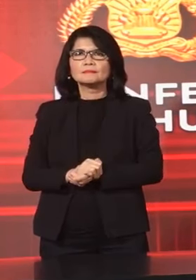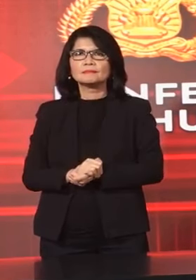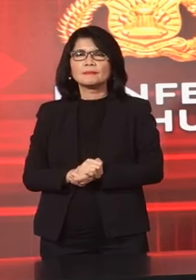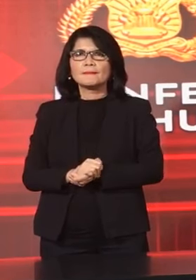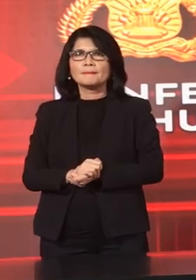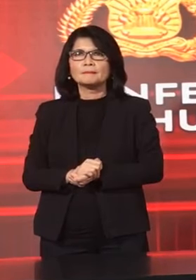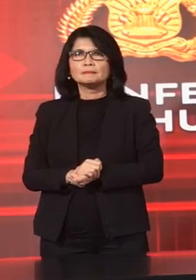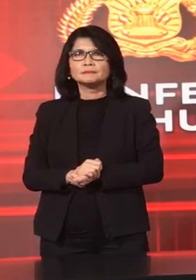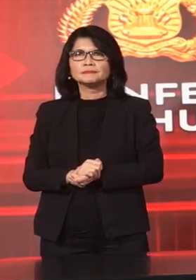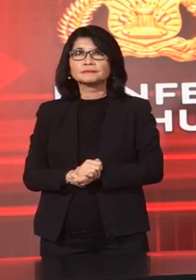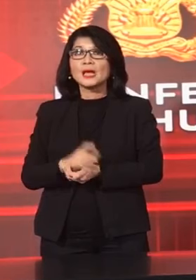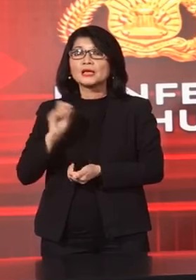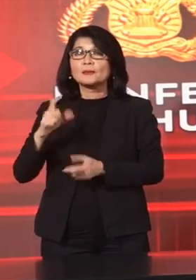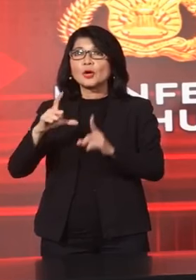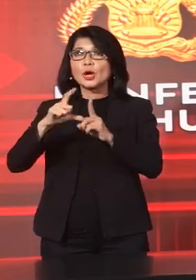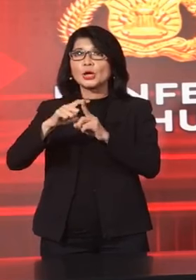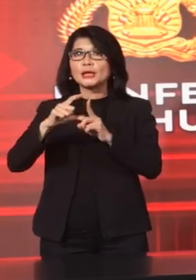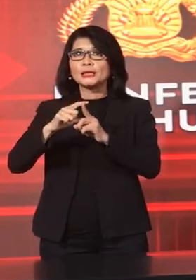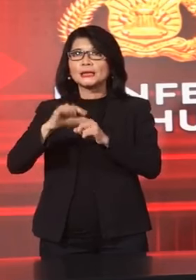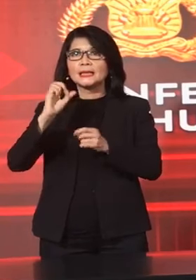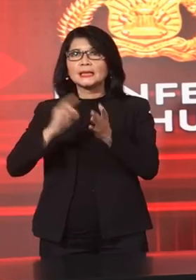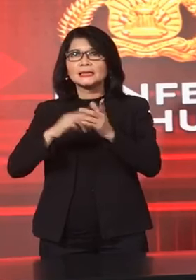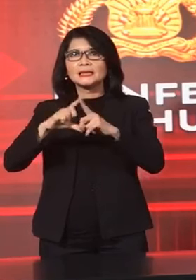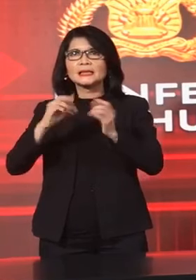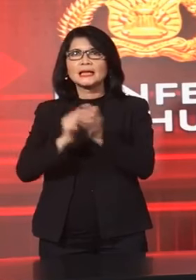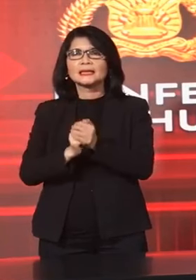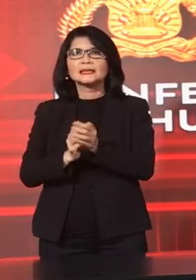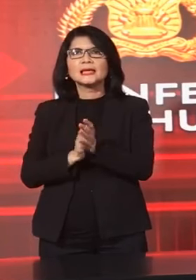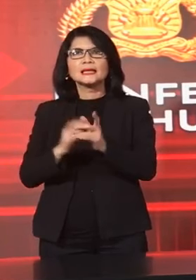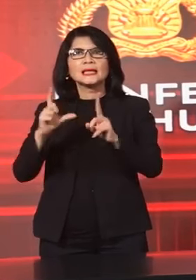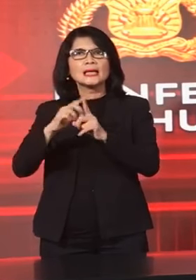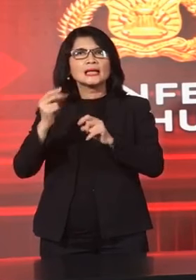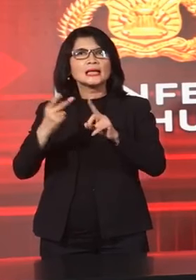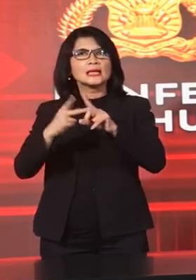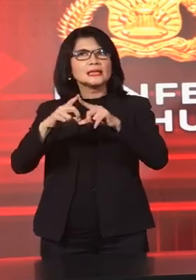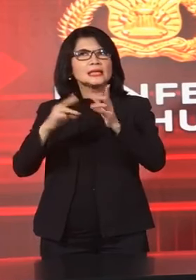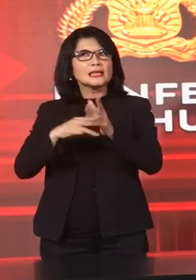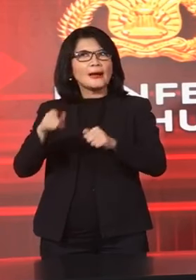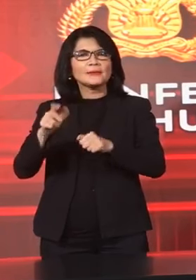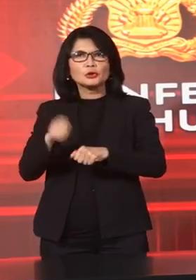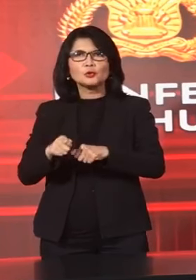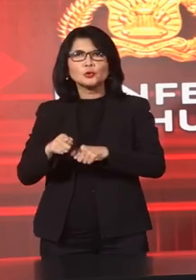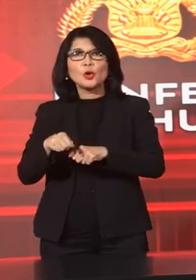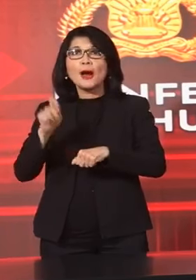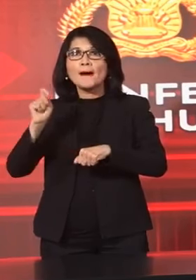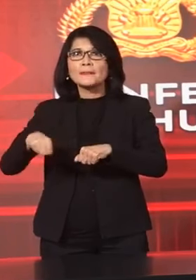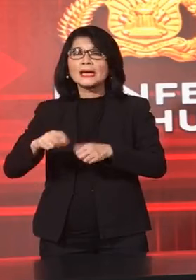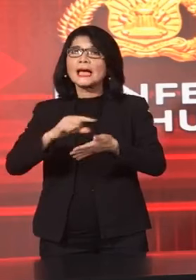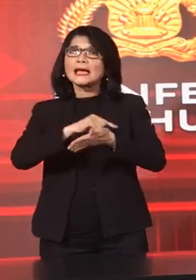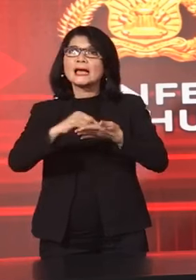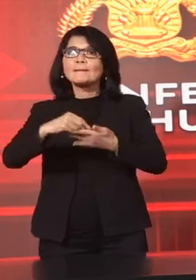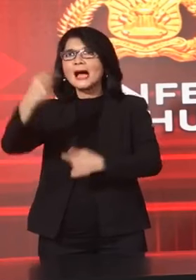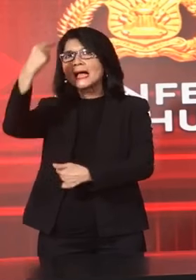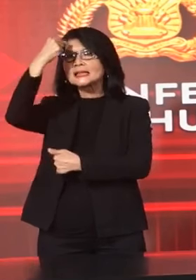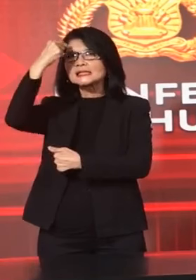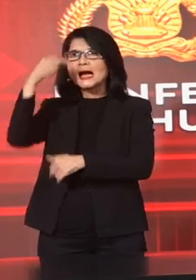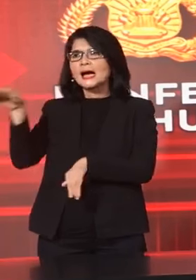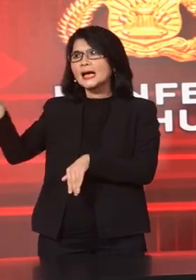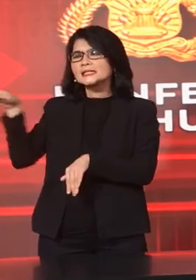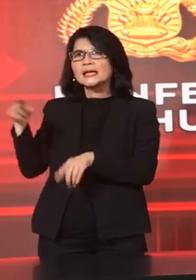Adapun Dinar Dan Dirham Yang Digunakan Sebagian Menggunakan Nama Tersangka